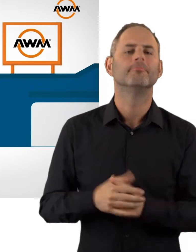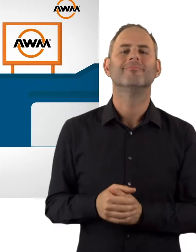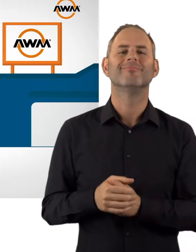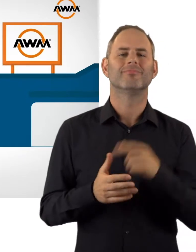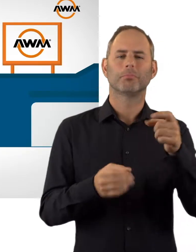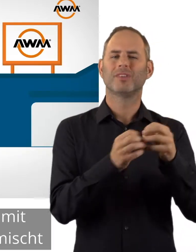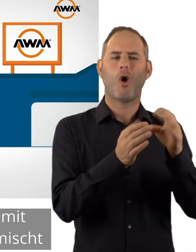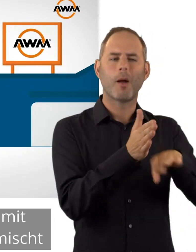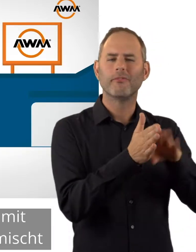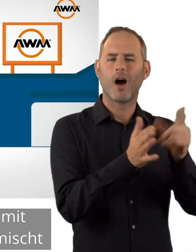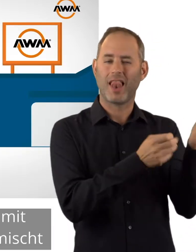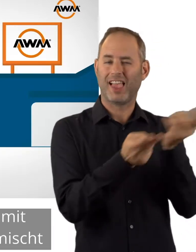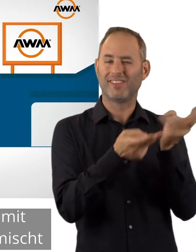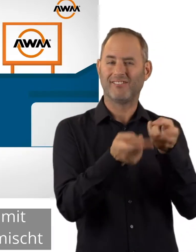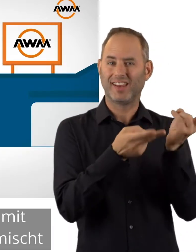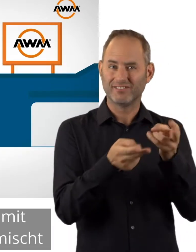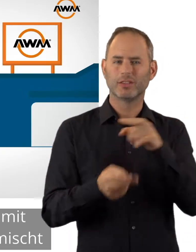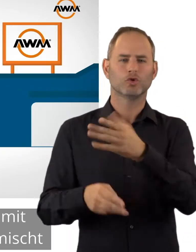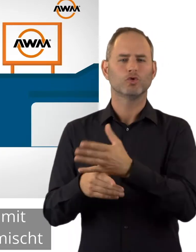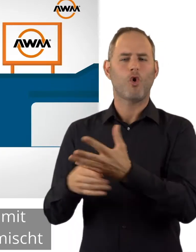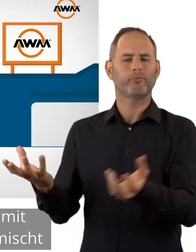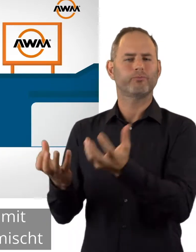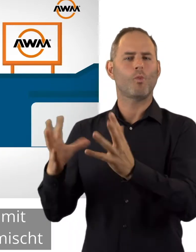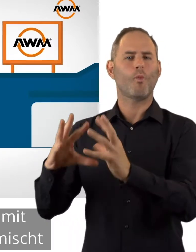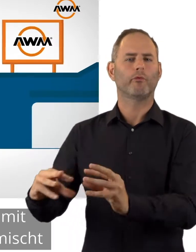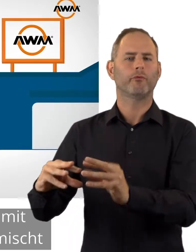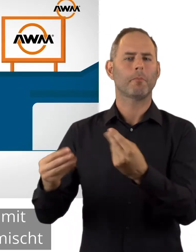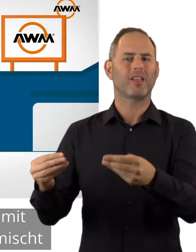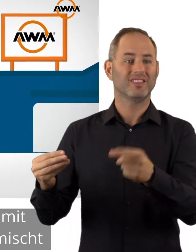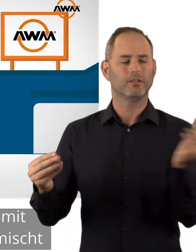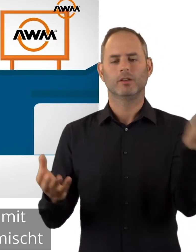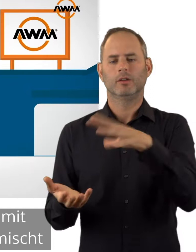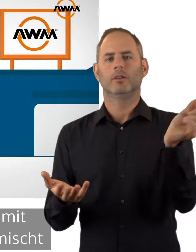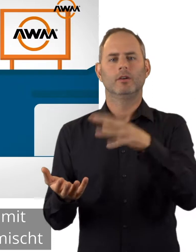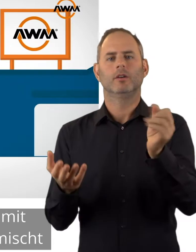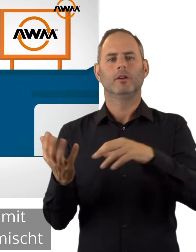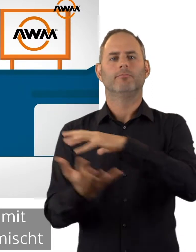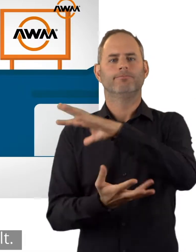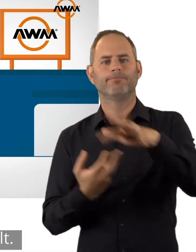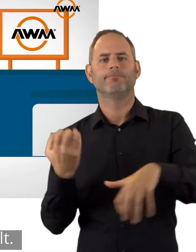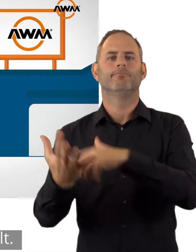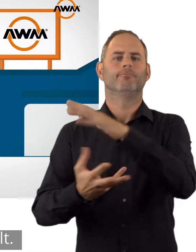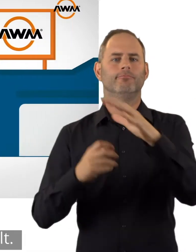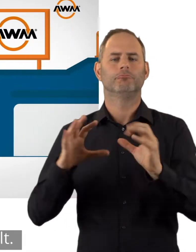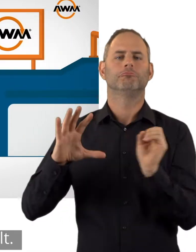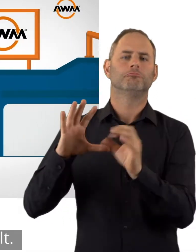Der angelieferte Bioabfall wird mit bereits vergorenem Material vermischt und in einen Fermenter gefüllt.